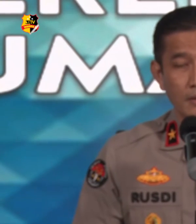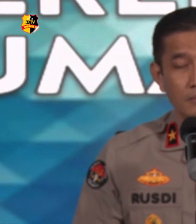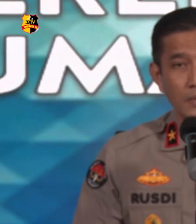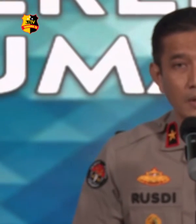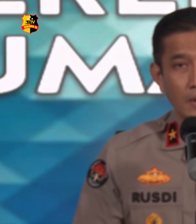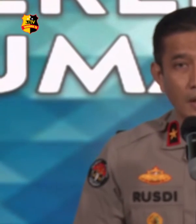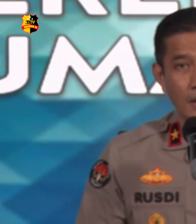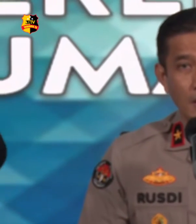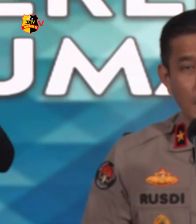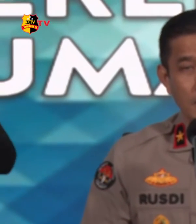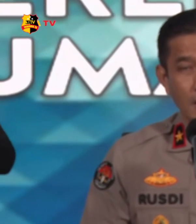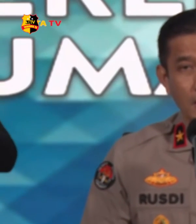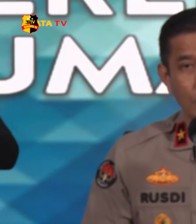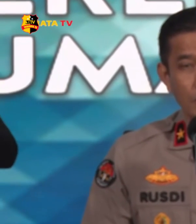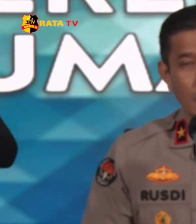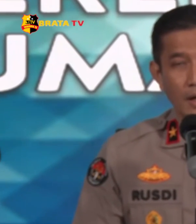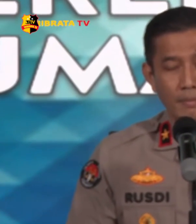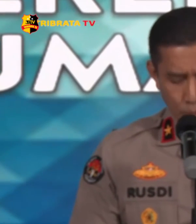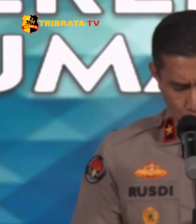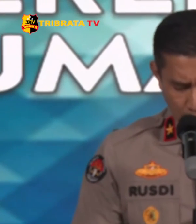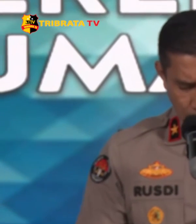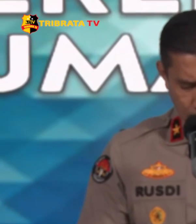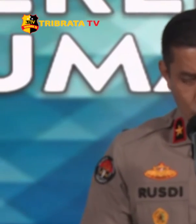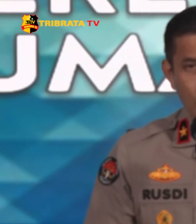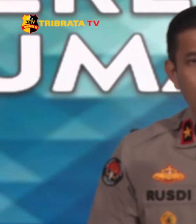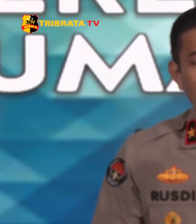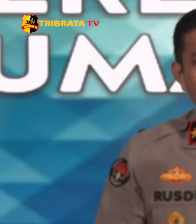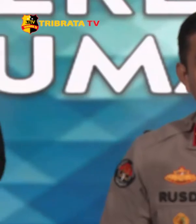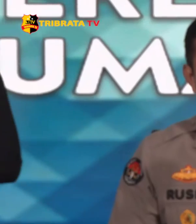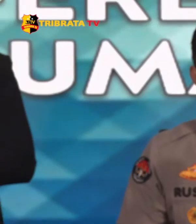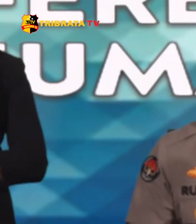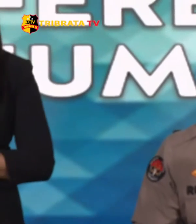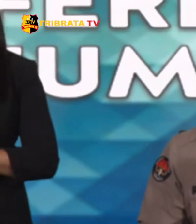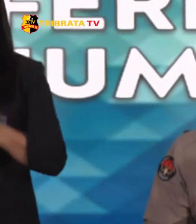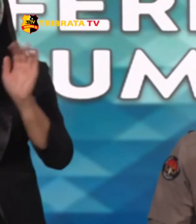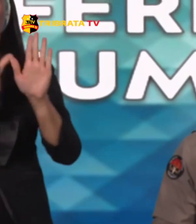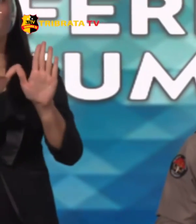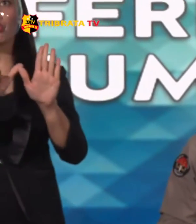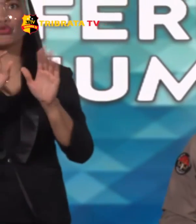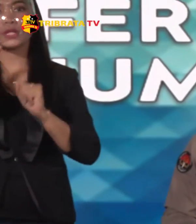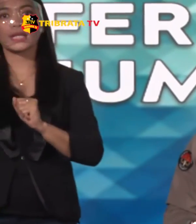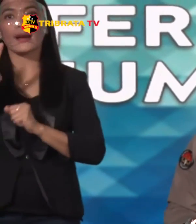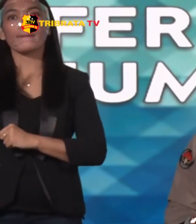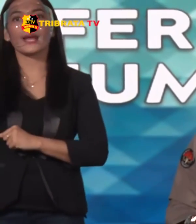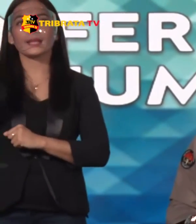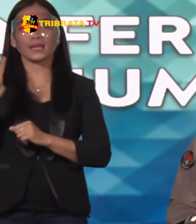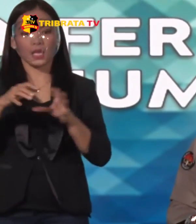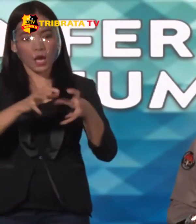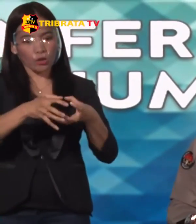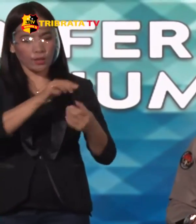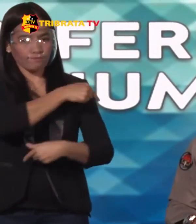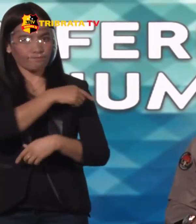gabungan Ada 166.734 personil